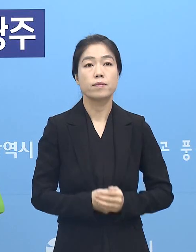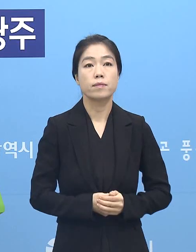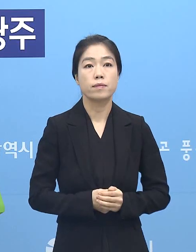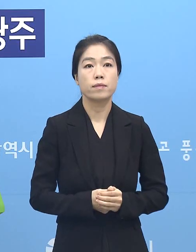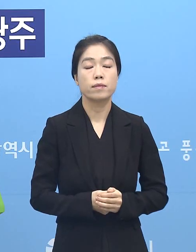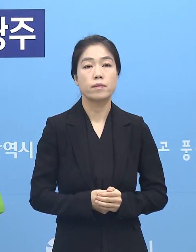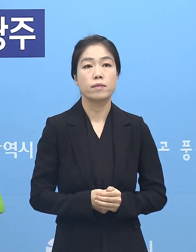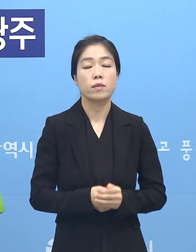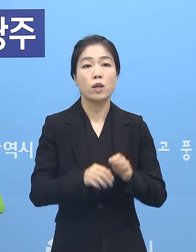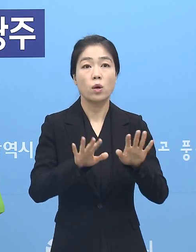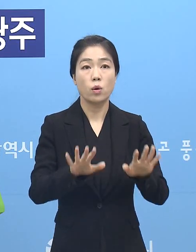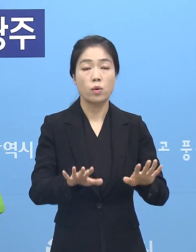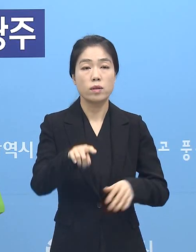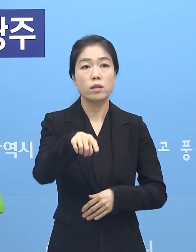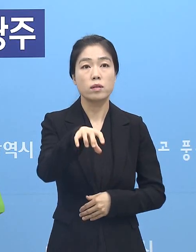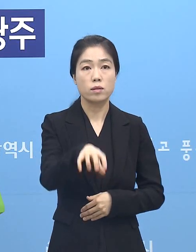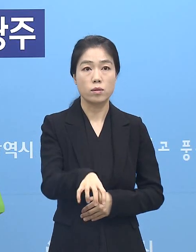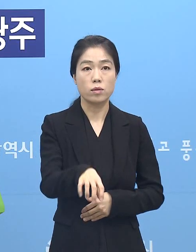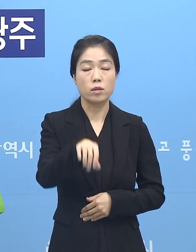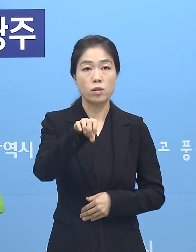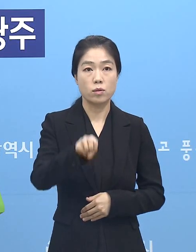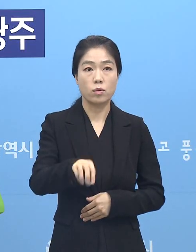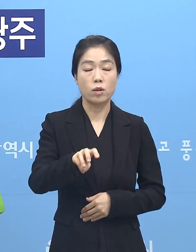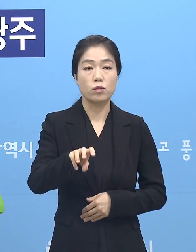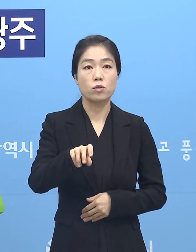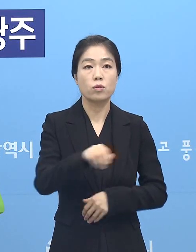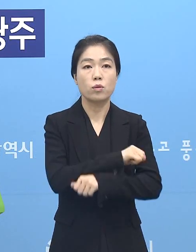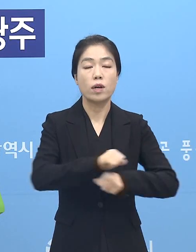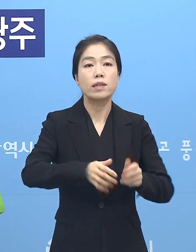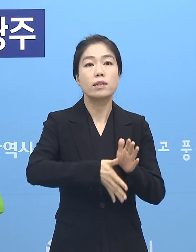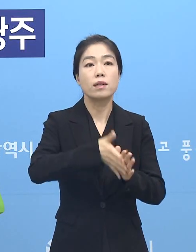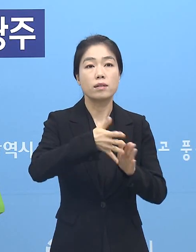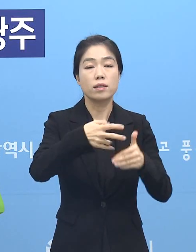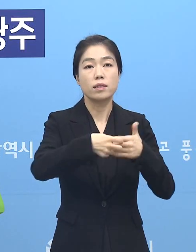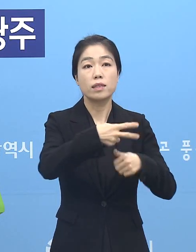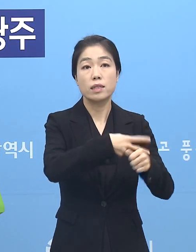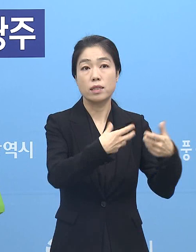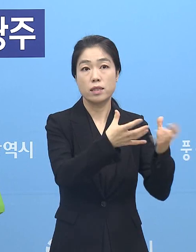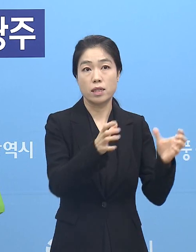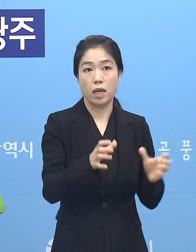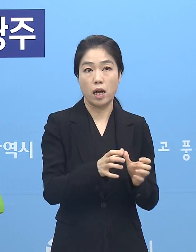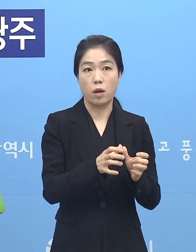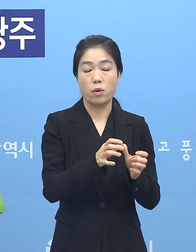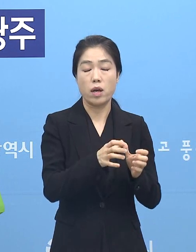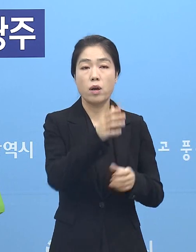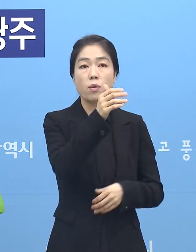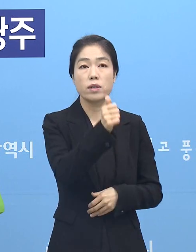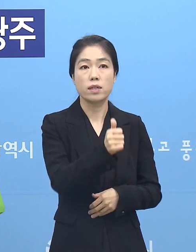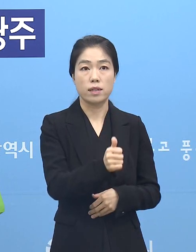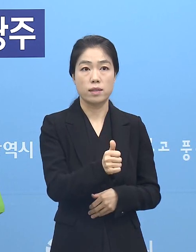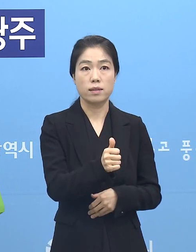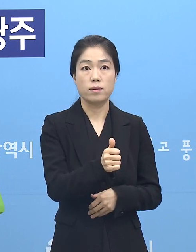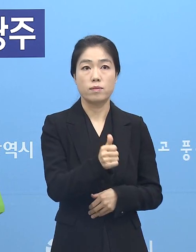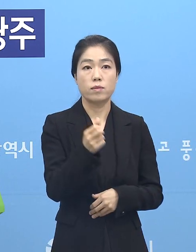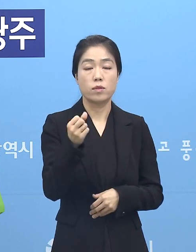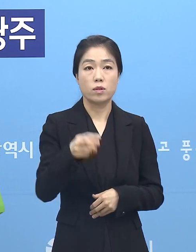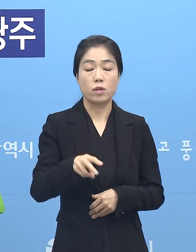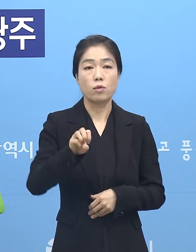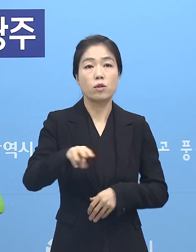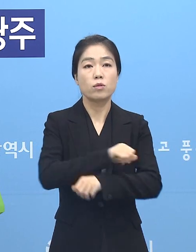먼저 오늘 이 자리에는 강주광역시 의사의 양동호 회장님 그리고